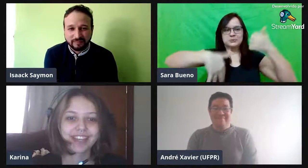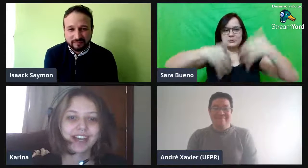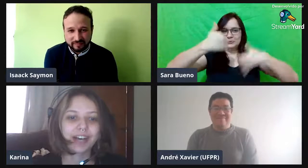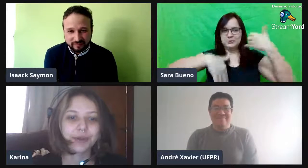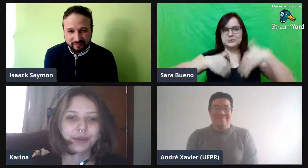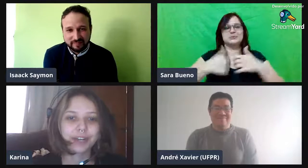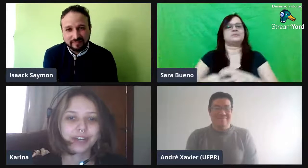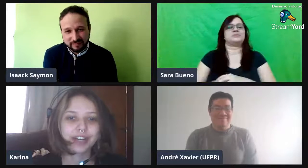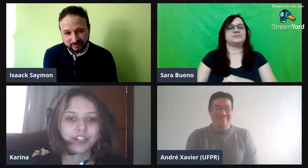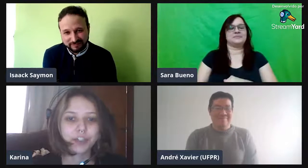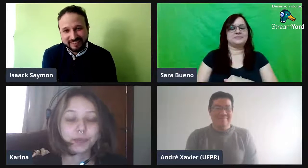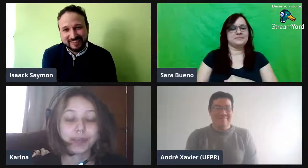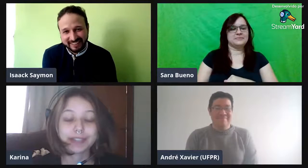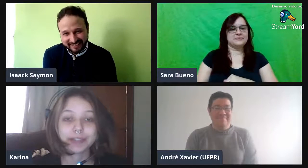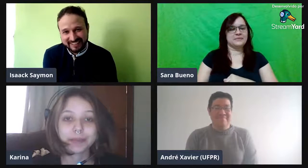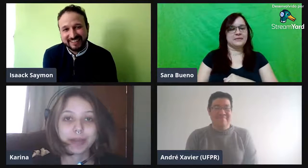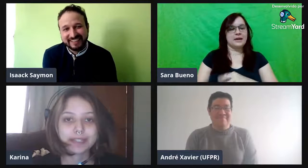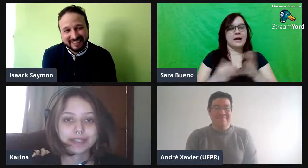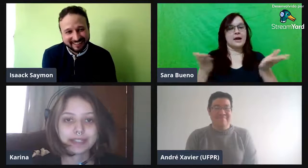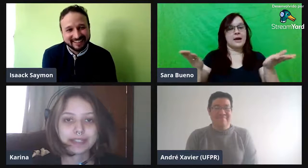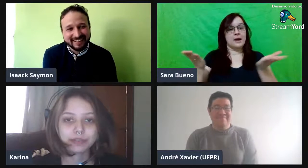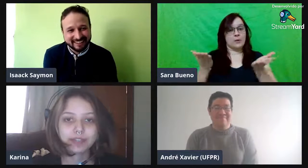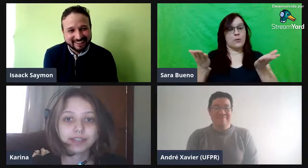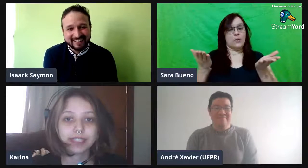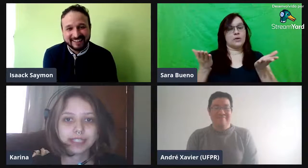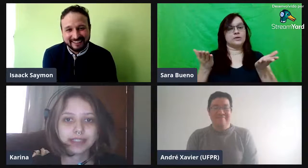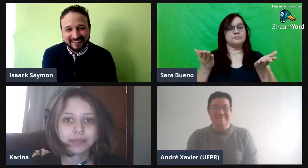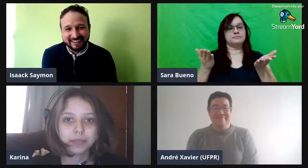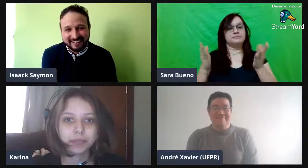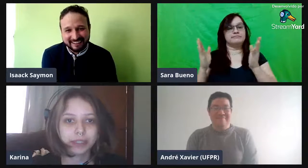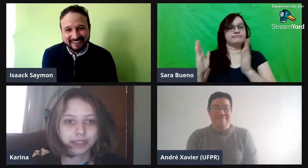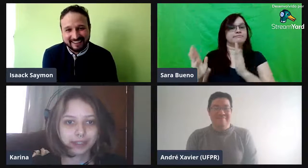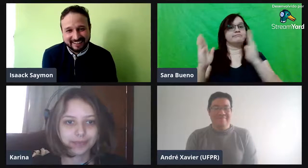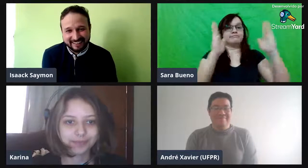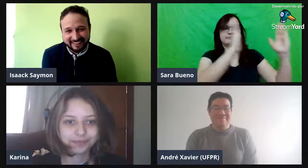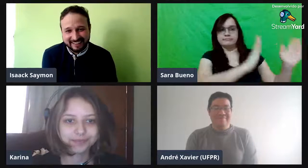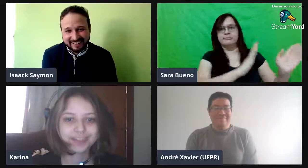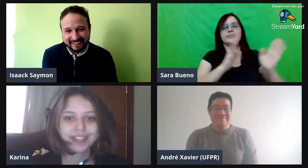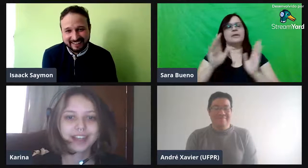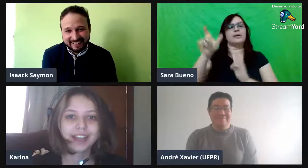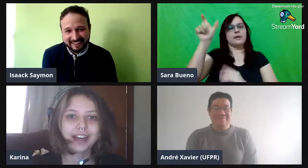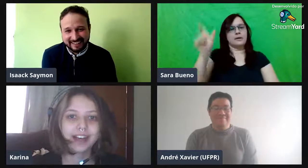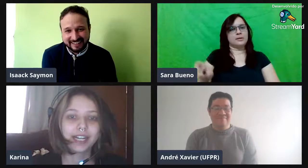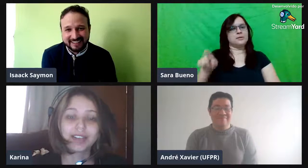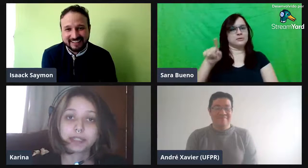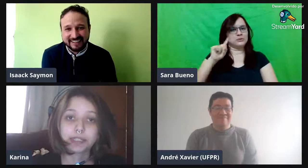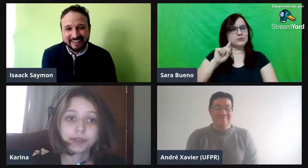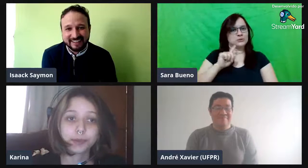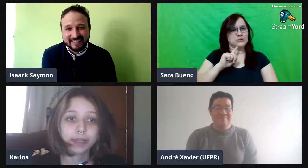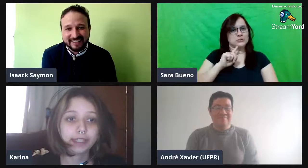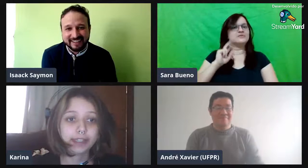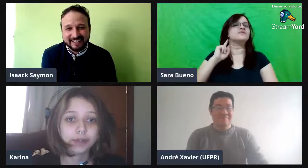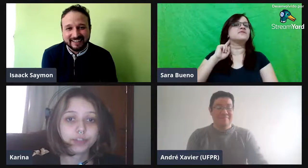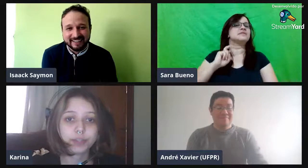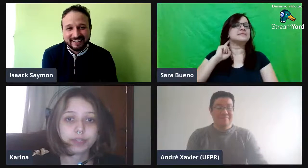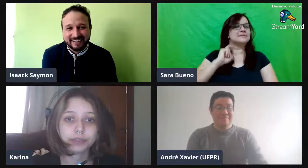Agora, a gente passa pra apresentação da Vanessa Miro Pinheiro, que vai apresentar o seu painel chamado